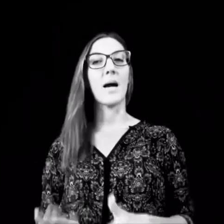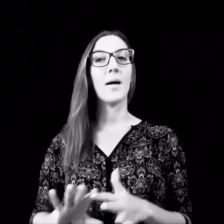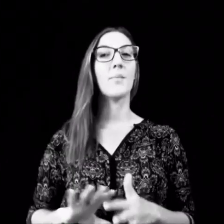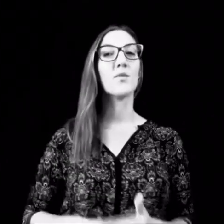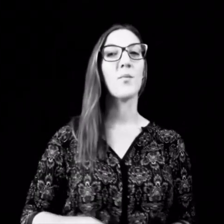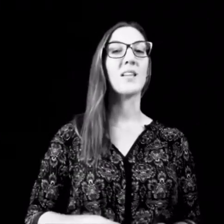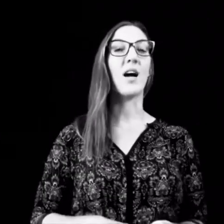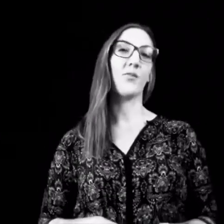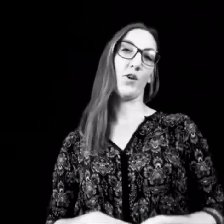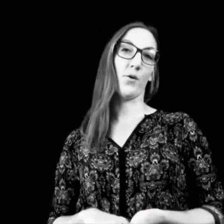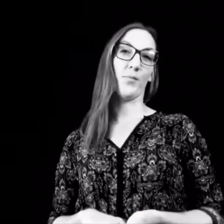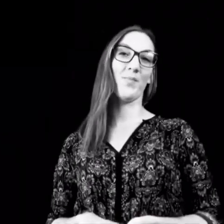müssen wir mal drauf schauen.